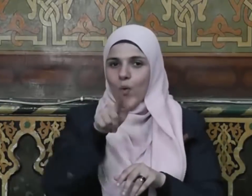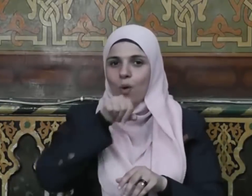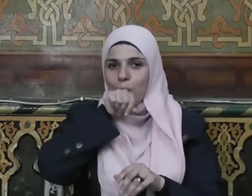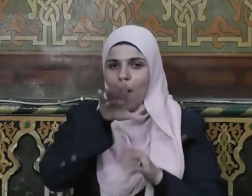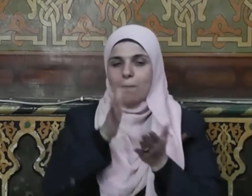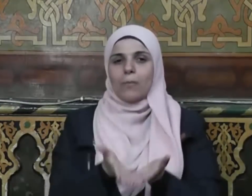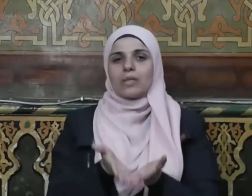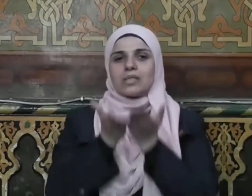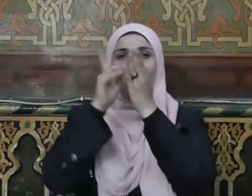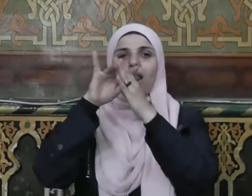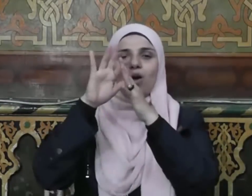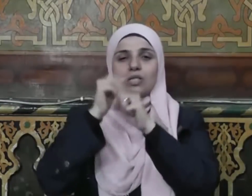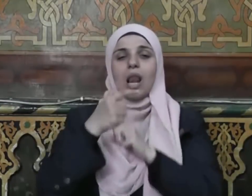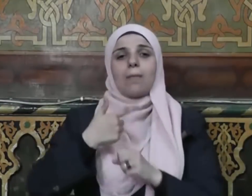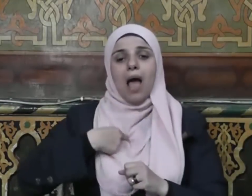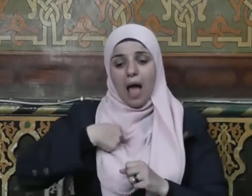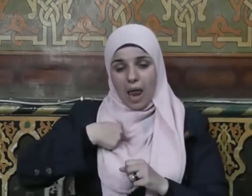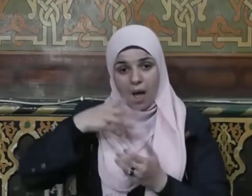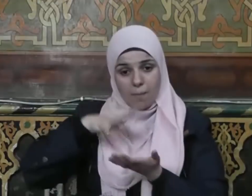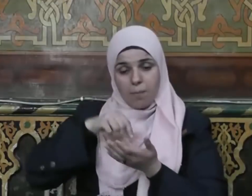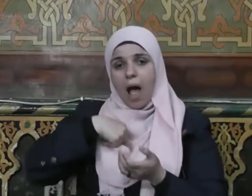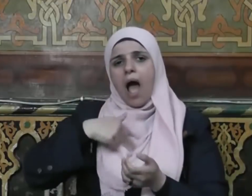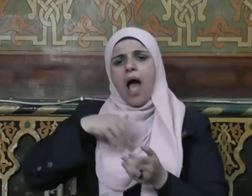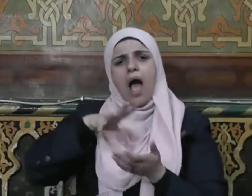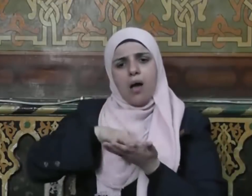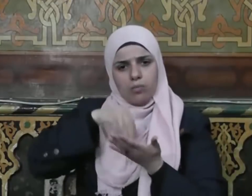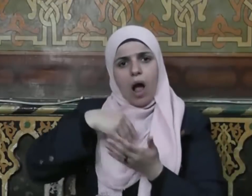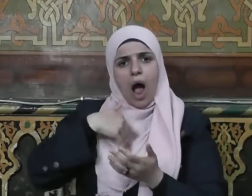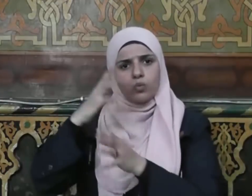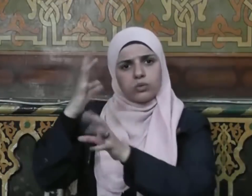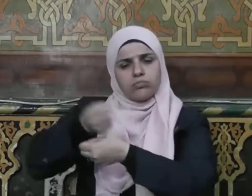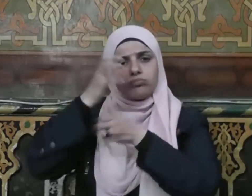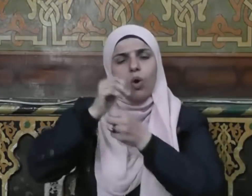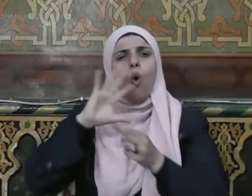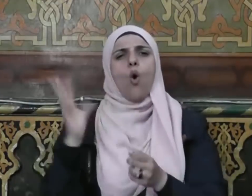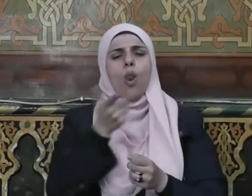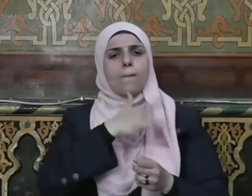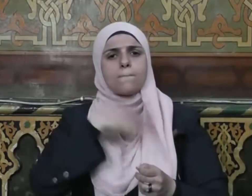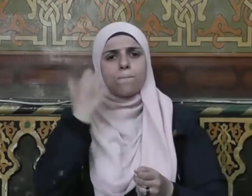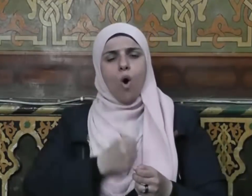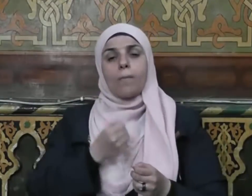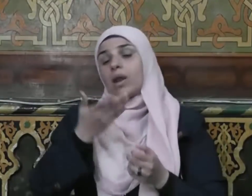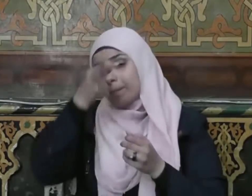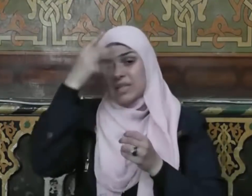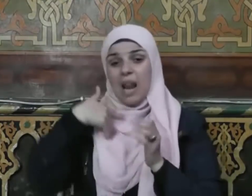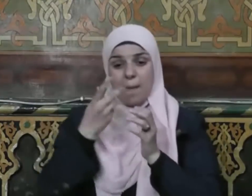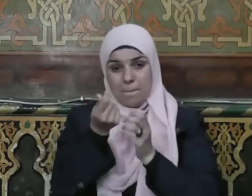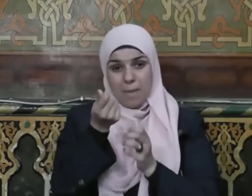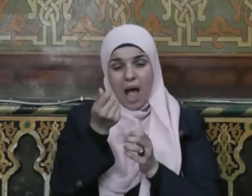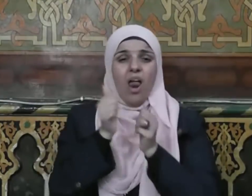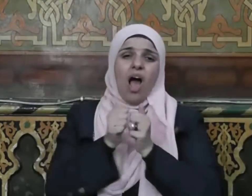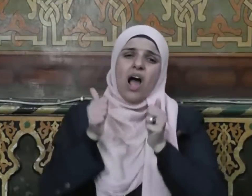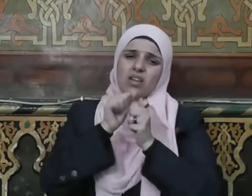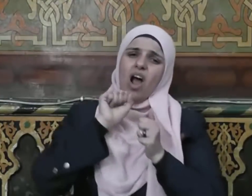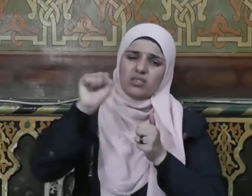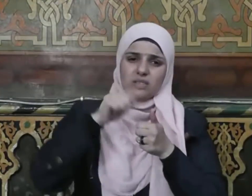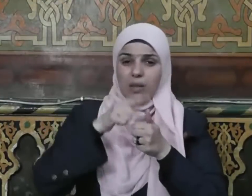عليه وسلم أنا أولى بكل مؤمن من نفسه من ترك مالا فلأهله ومن ترك